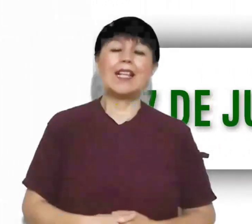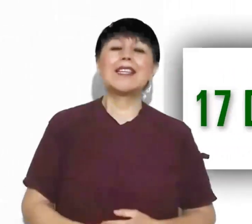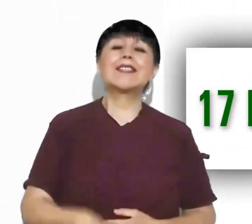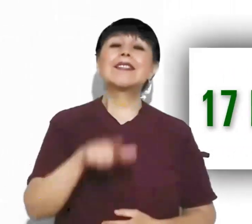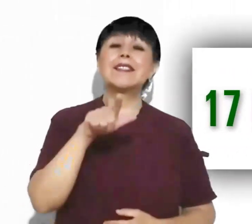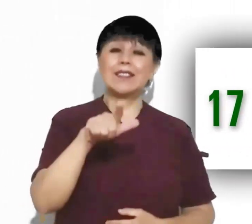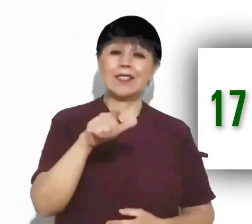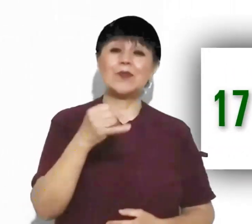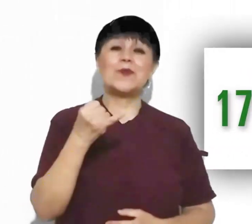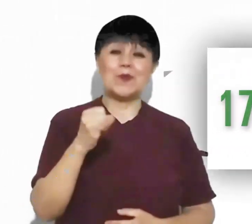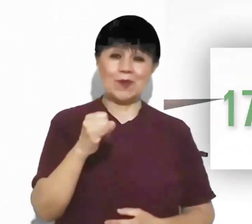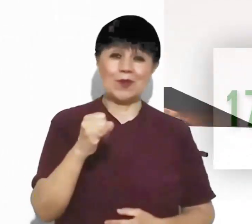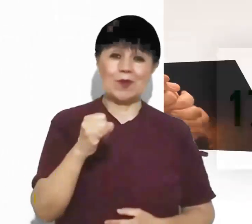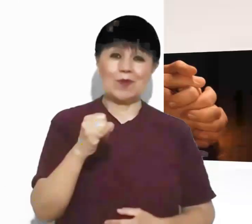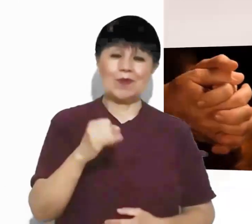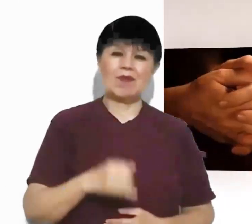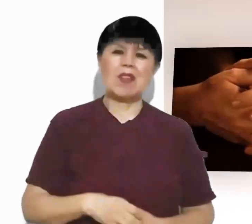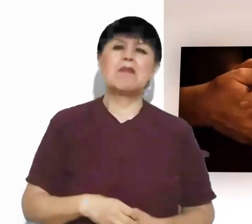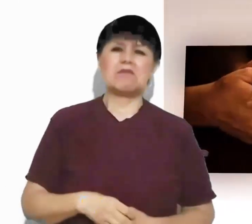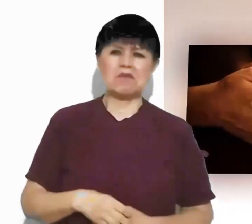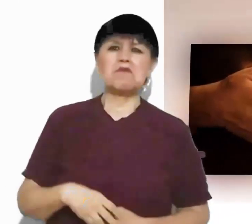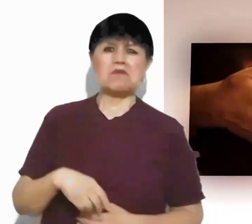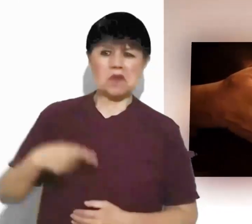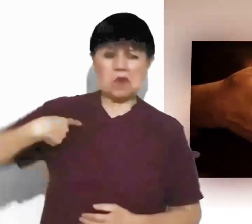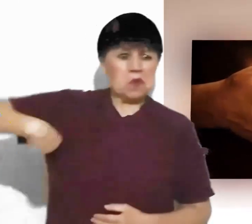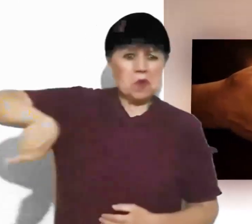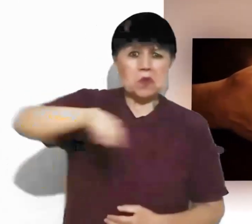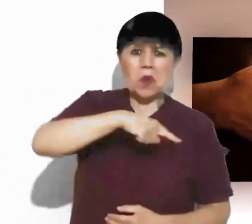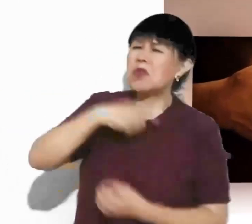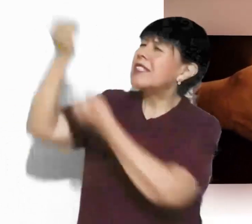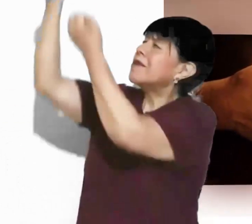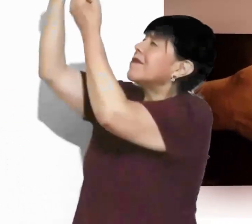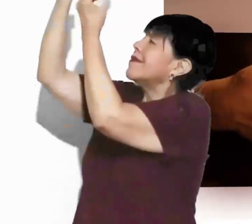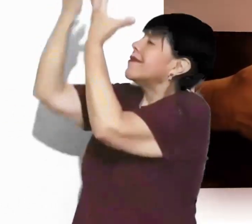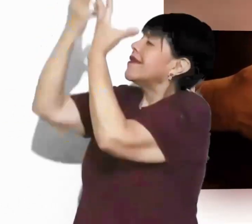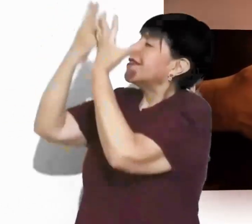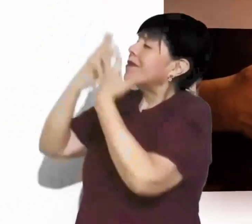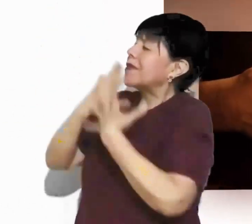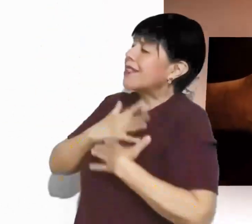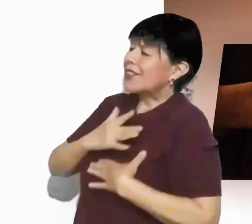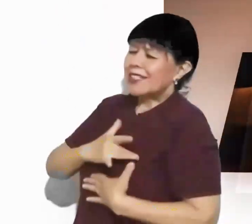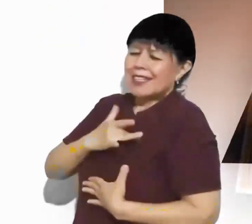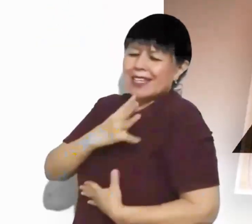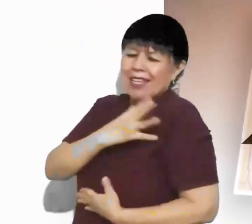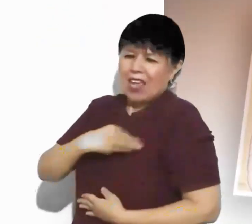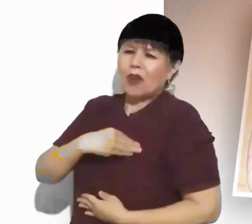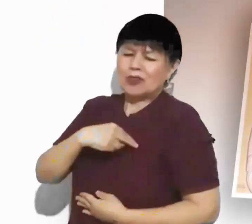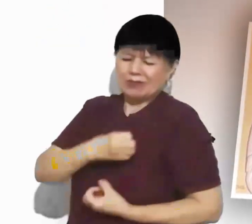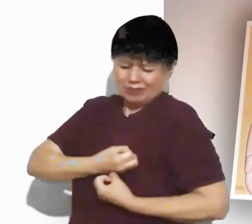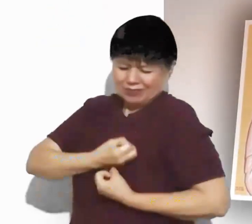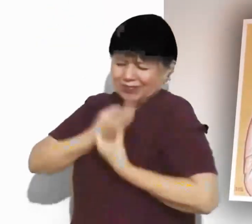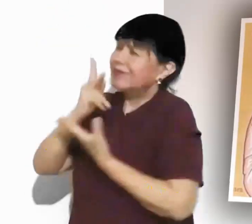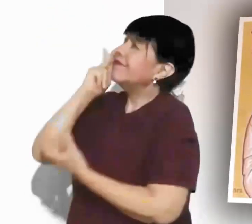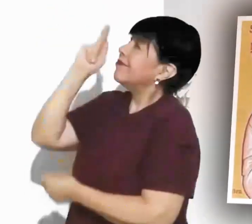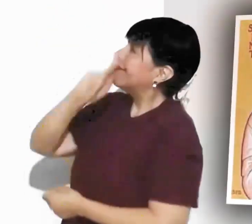17 de junio. Hemos recibido un espíritu de hijos que nos hace exclamar, Padre.